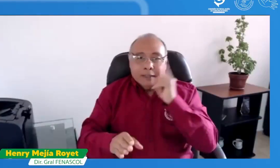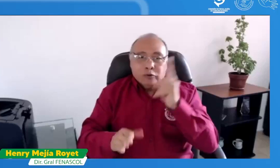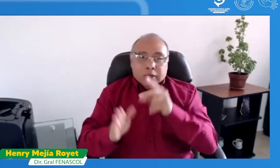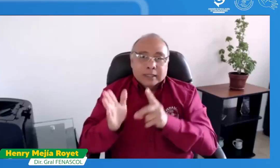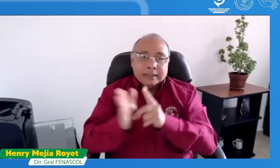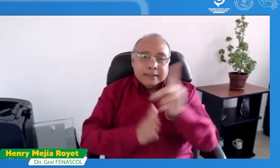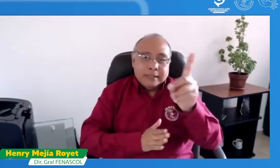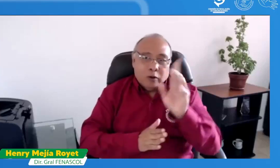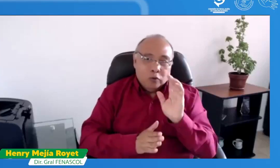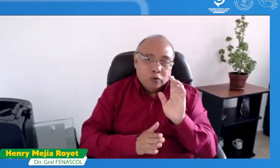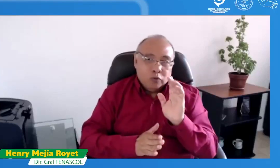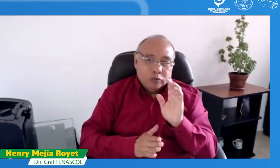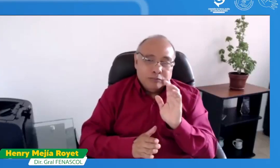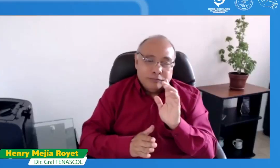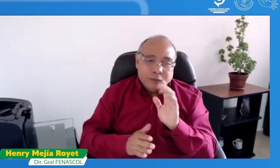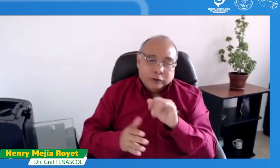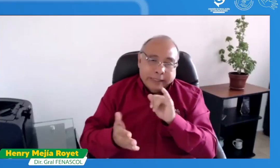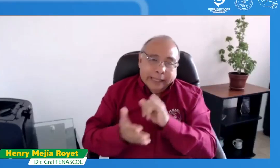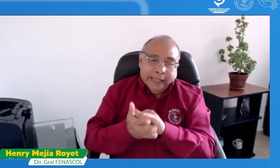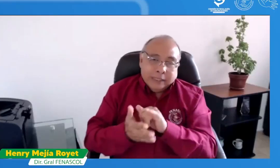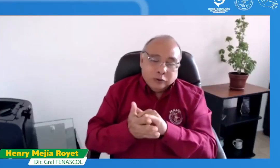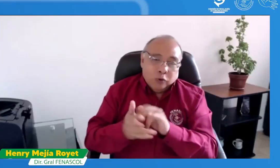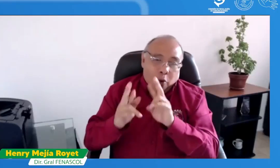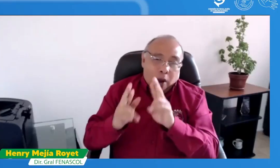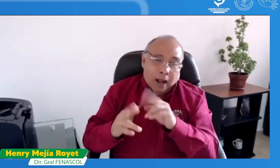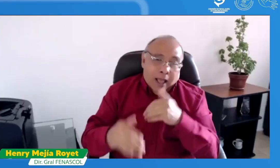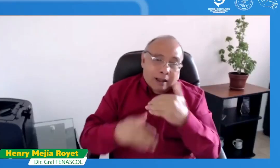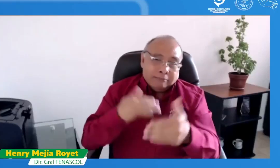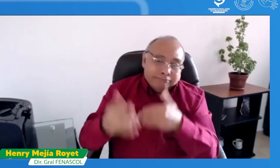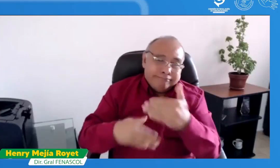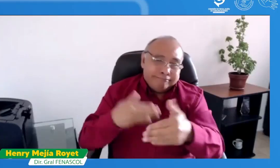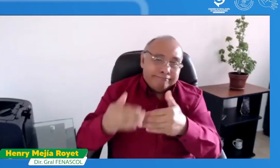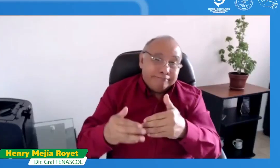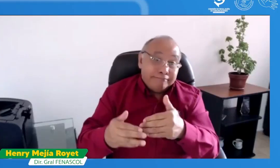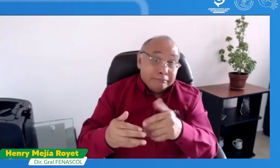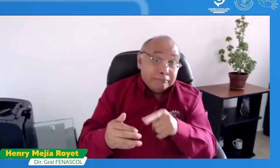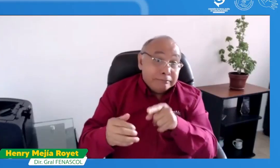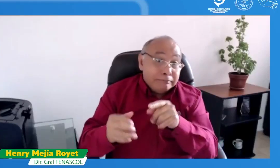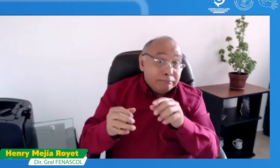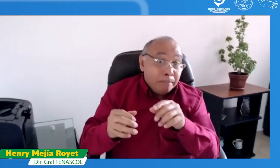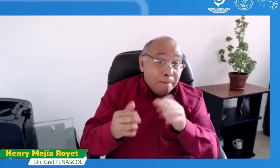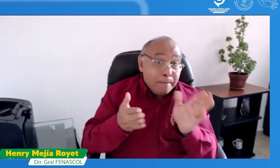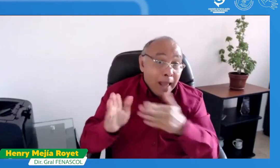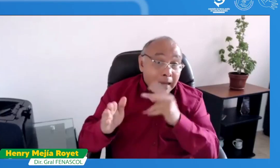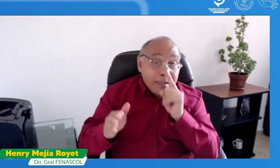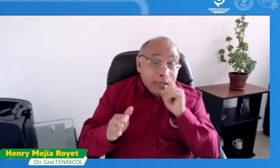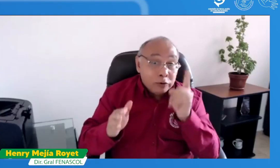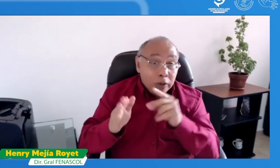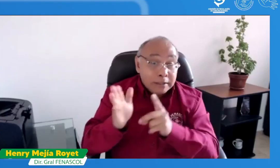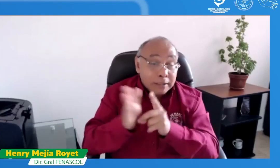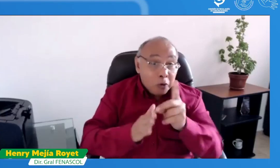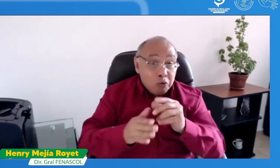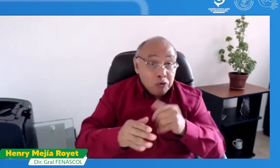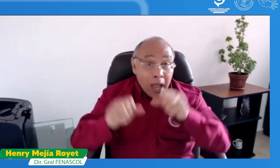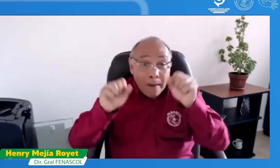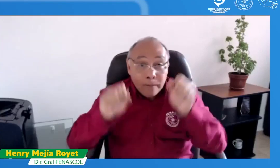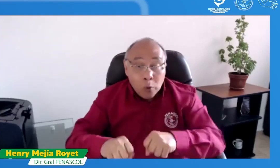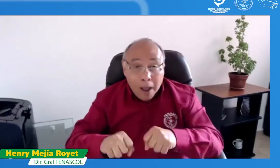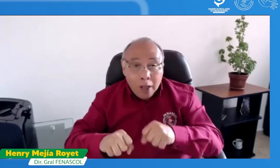este es un nuevo compromiso para el gobierno actual de establecer un plan nacional de accesibilidad